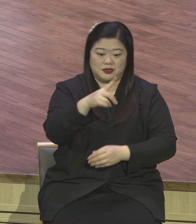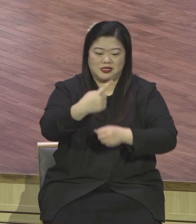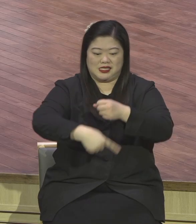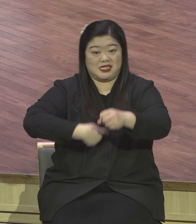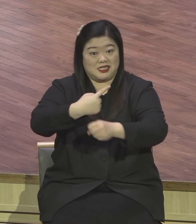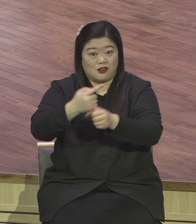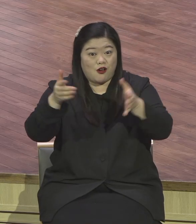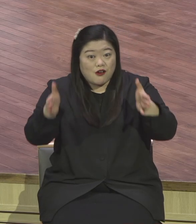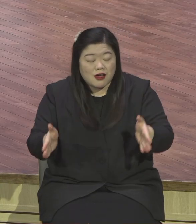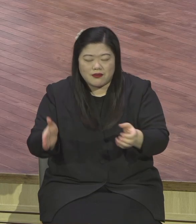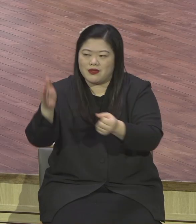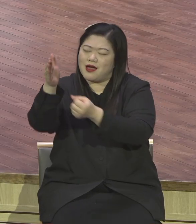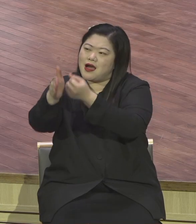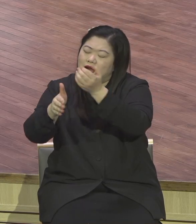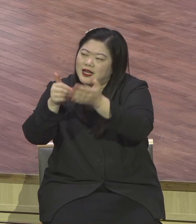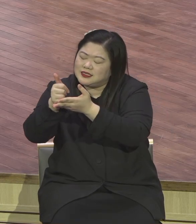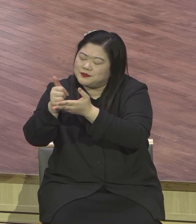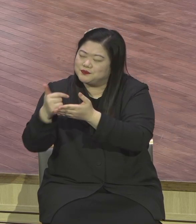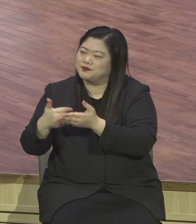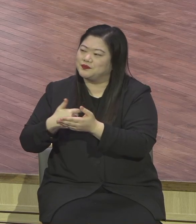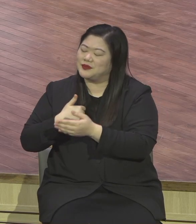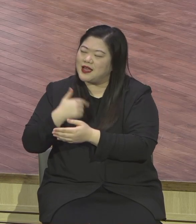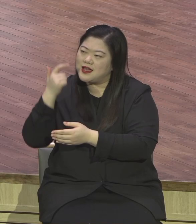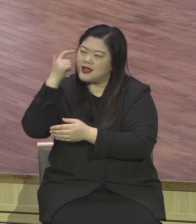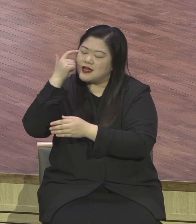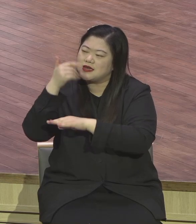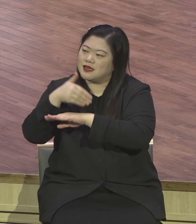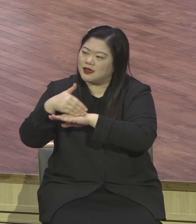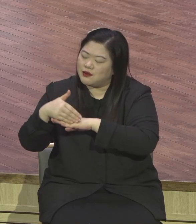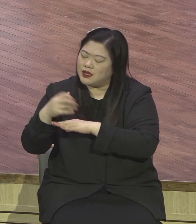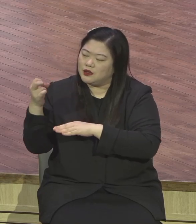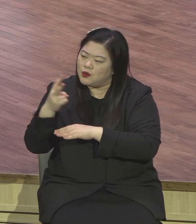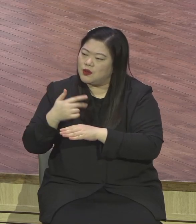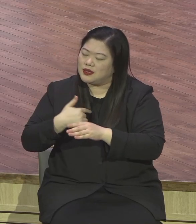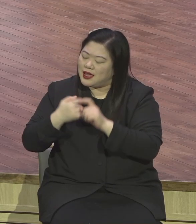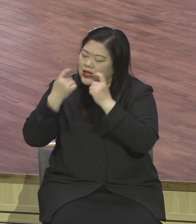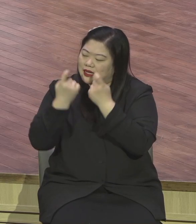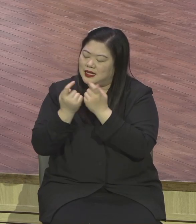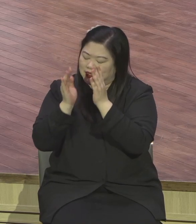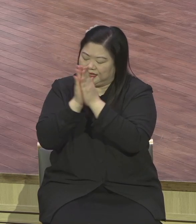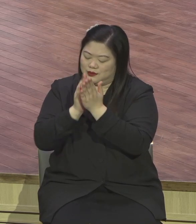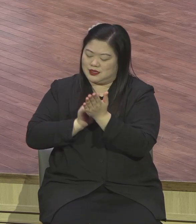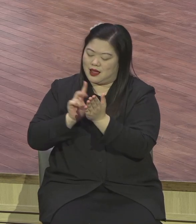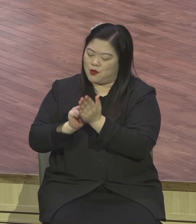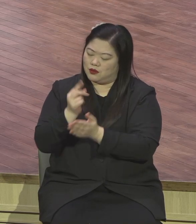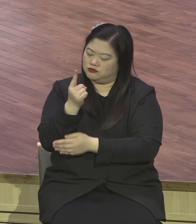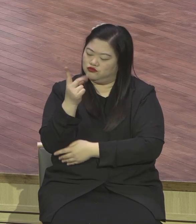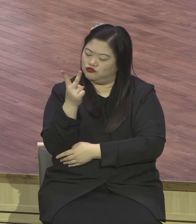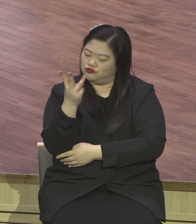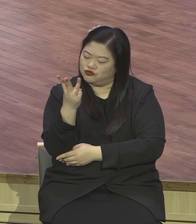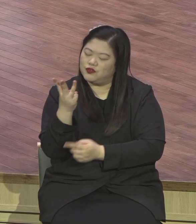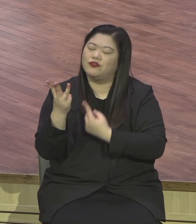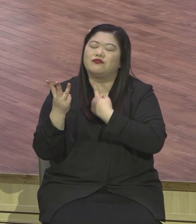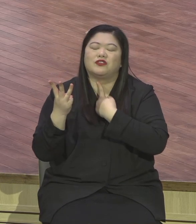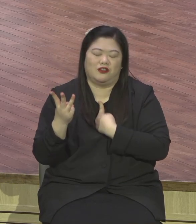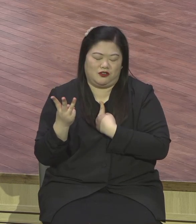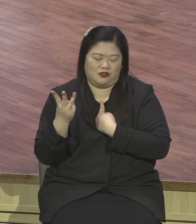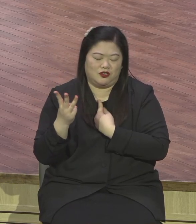기도를 다 응답해 주셨다고 연말에 고백하고 감사할 수 있는 그런 예원